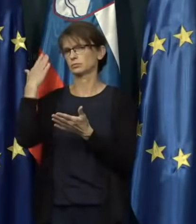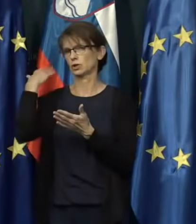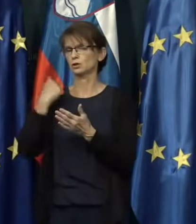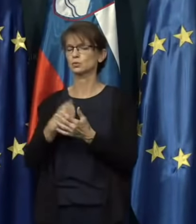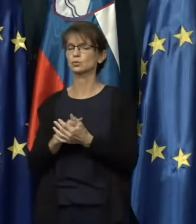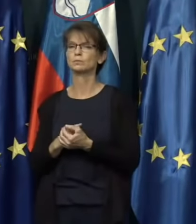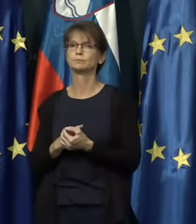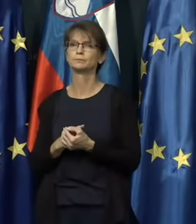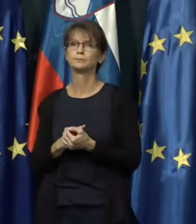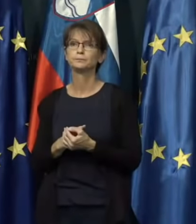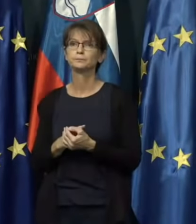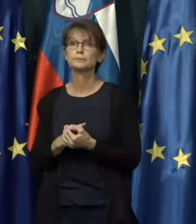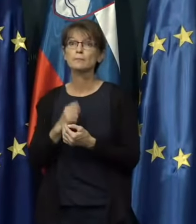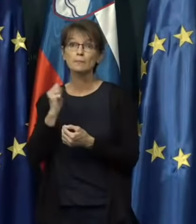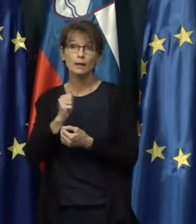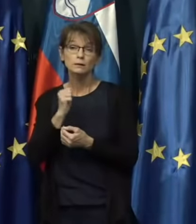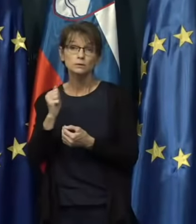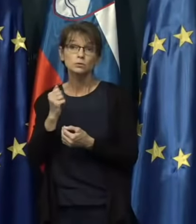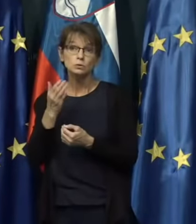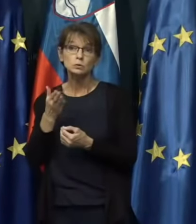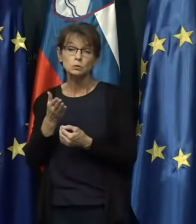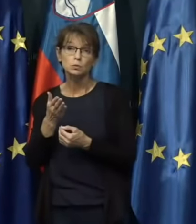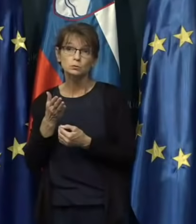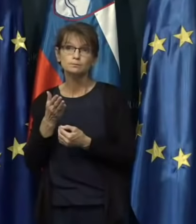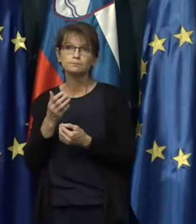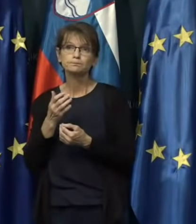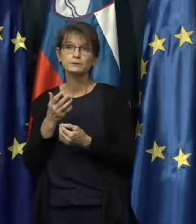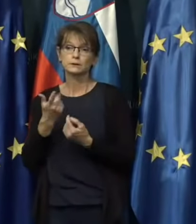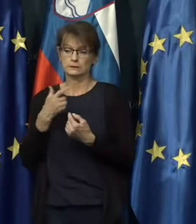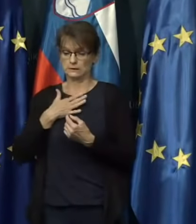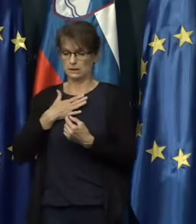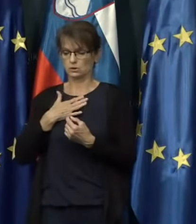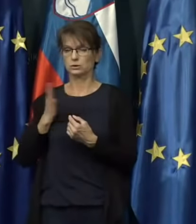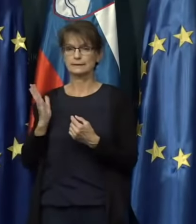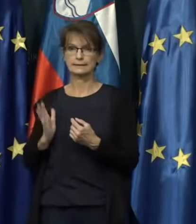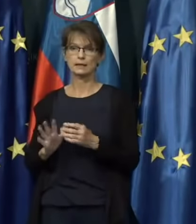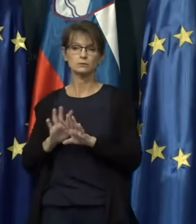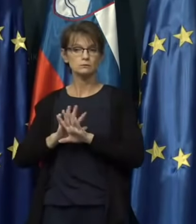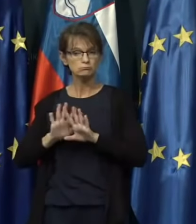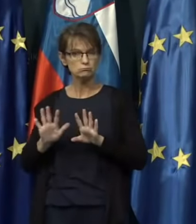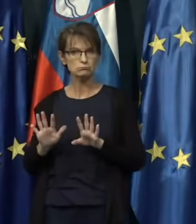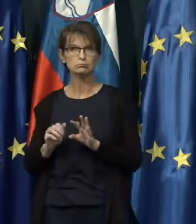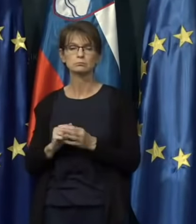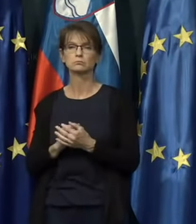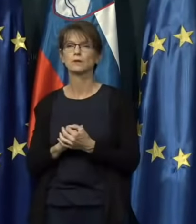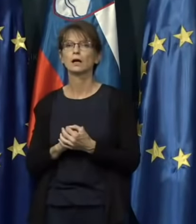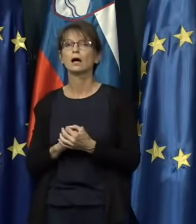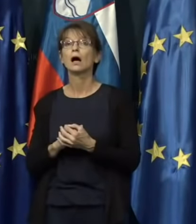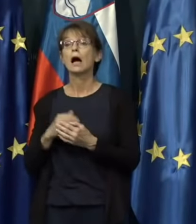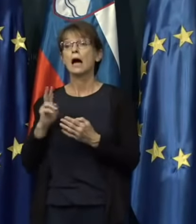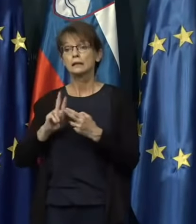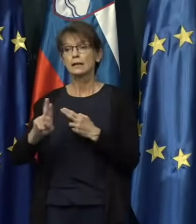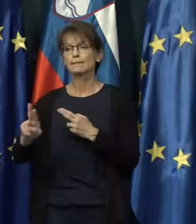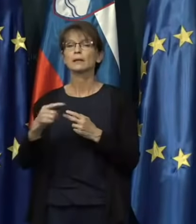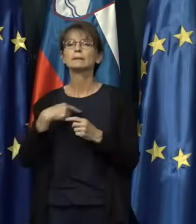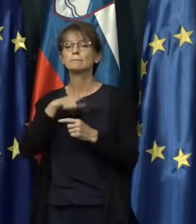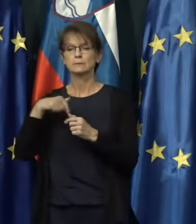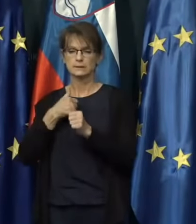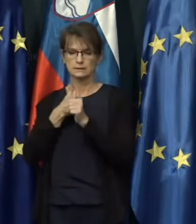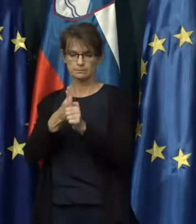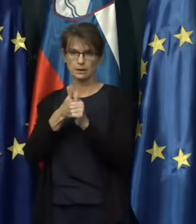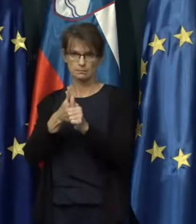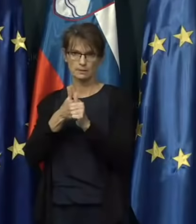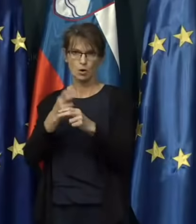Tako da to je mogoče zdaj z naše strani vse. Naprej spremljamo seveda